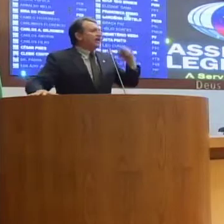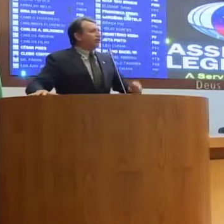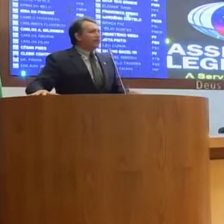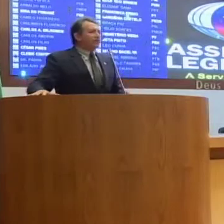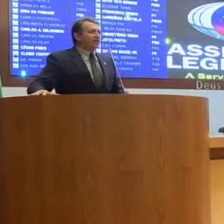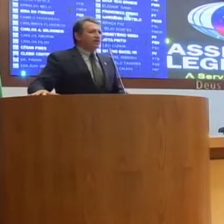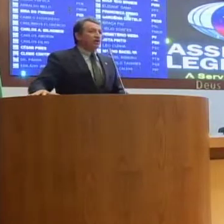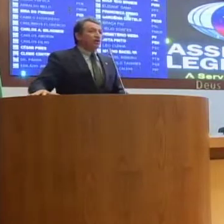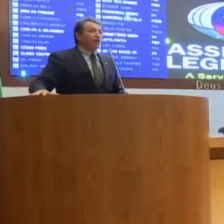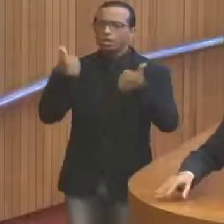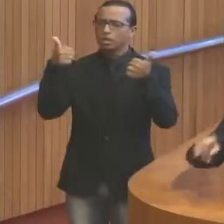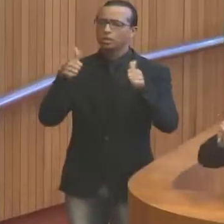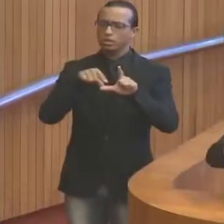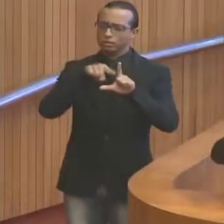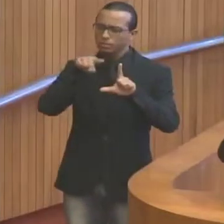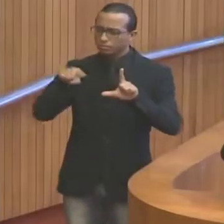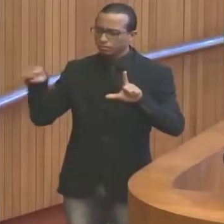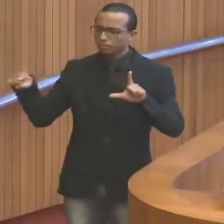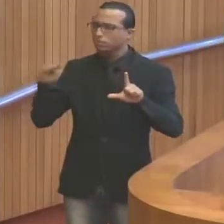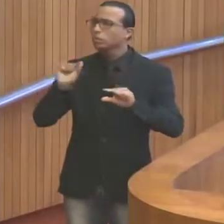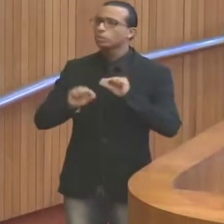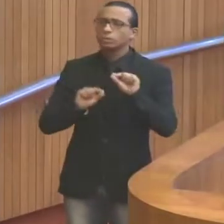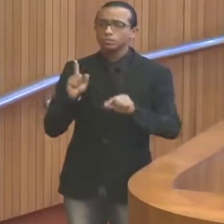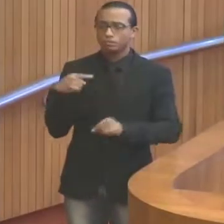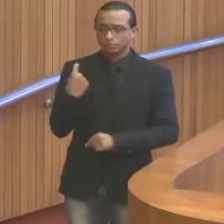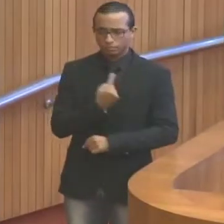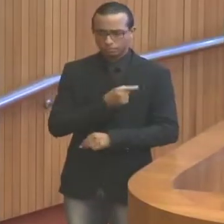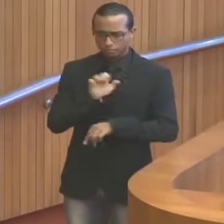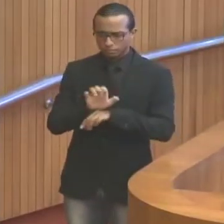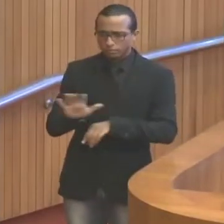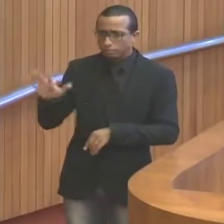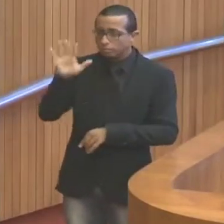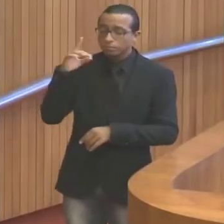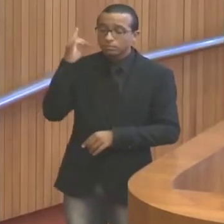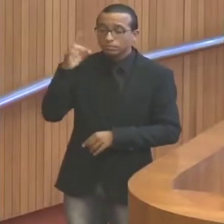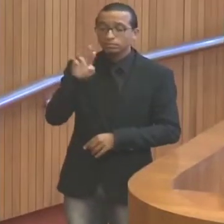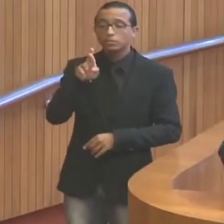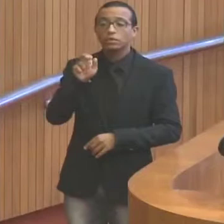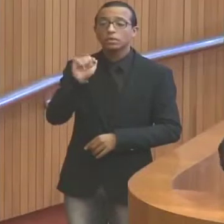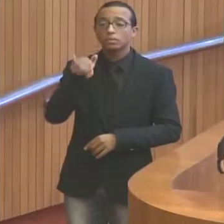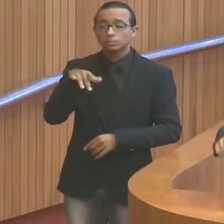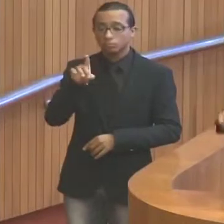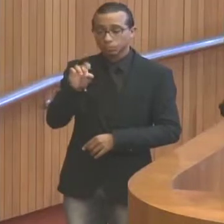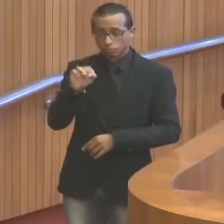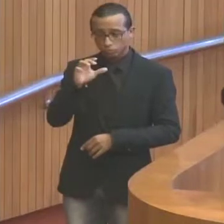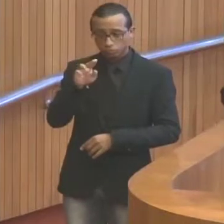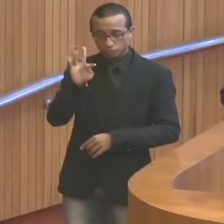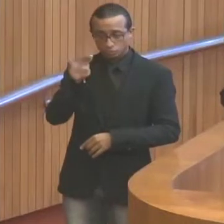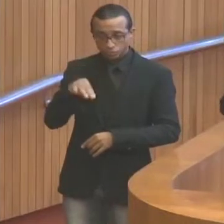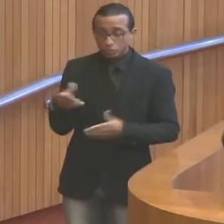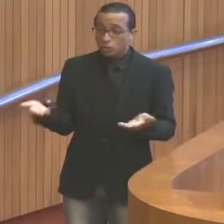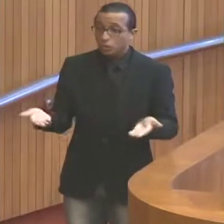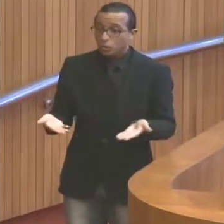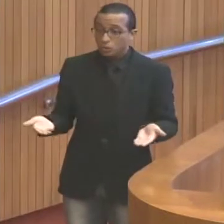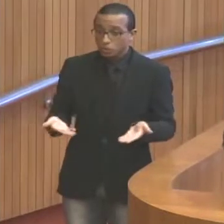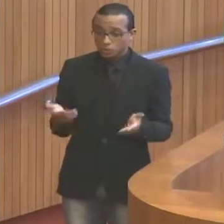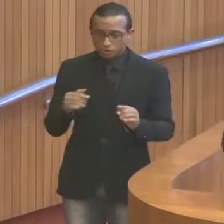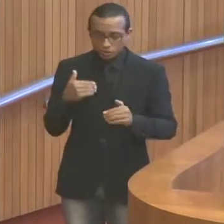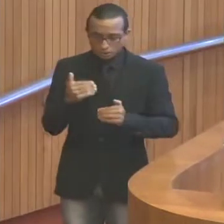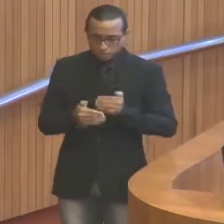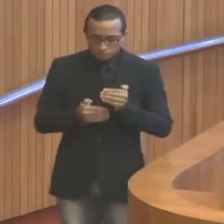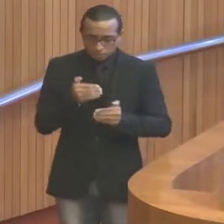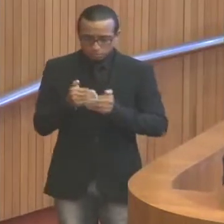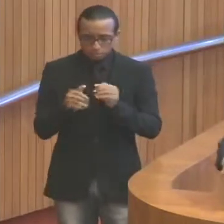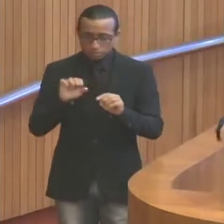todos os indicadores. O nosso estado, deputado Raimundo Coutinho, que hoje, no ranking da